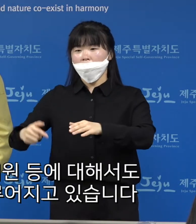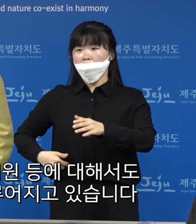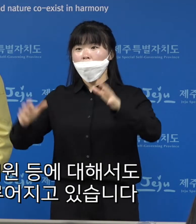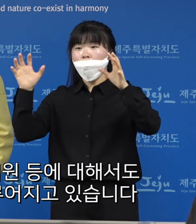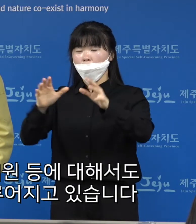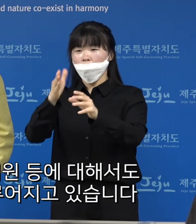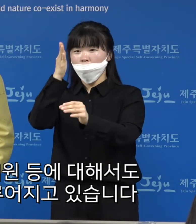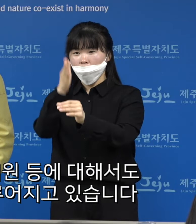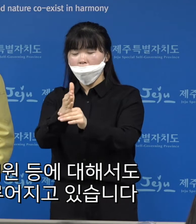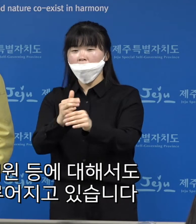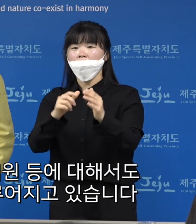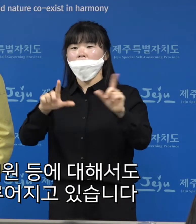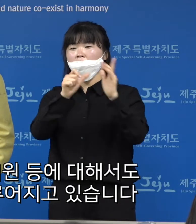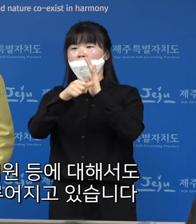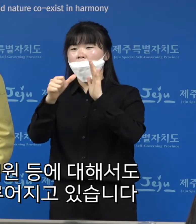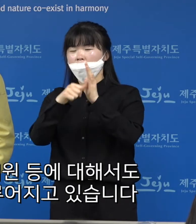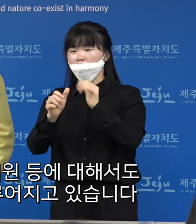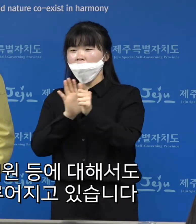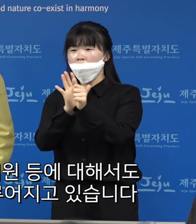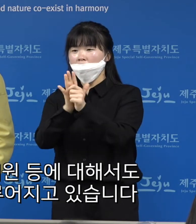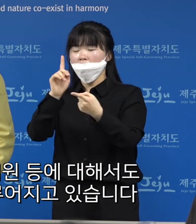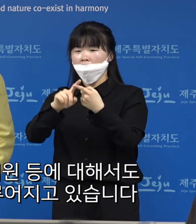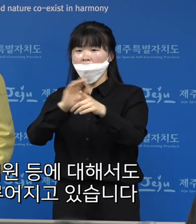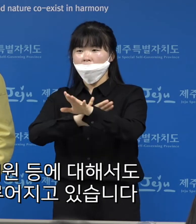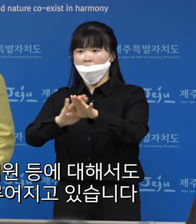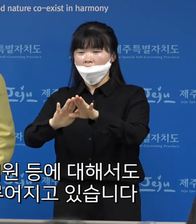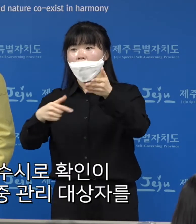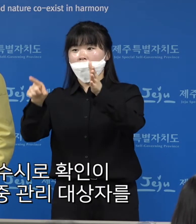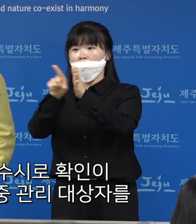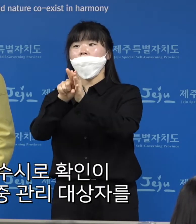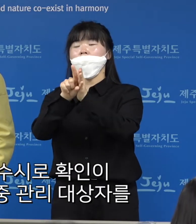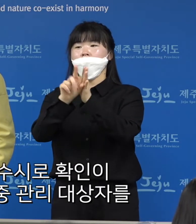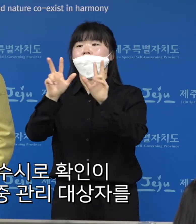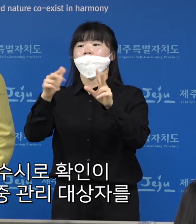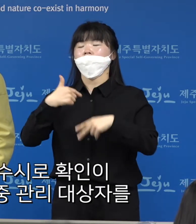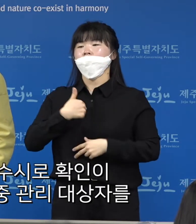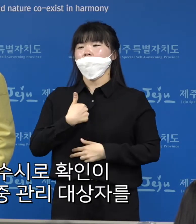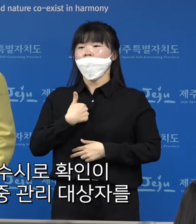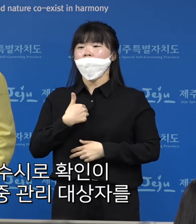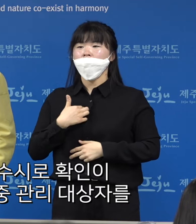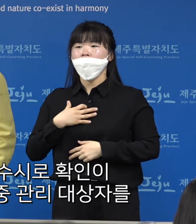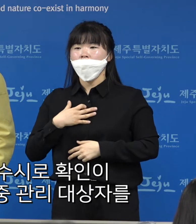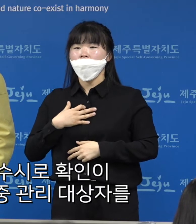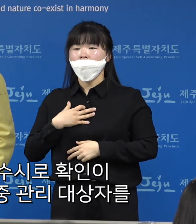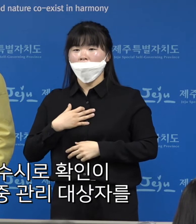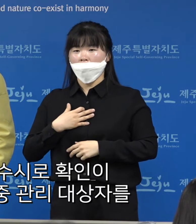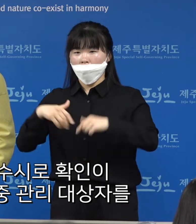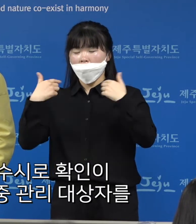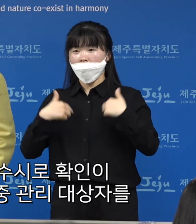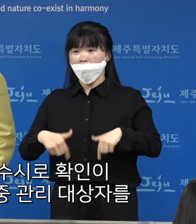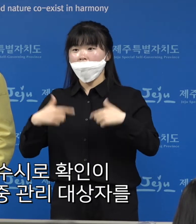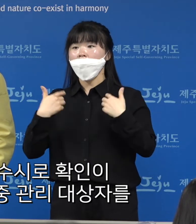있고 생필품의 지원 등에 대해서도 원활히 이루어지고 있습니다. 저희는 수시로